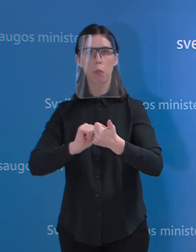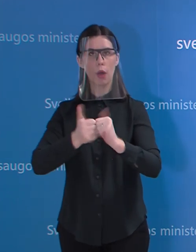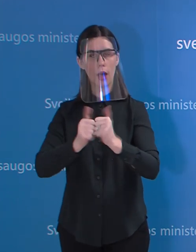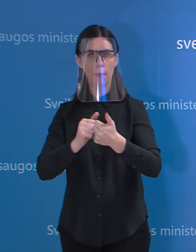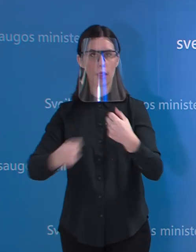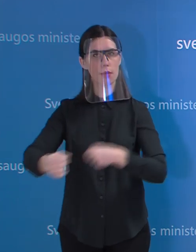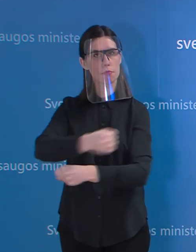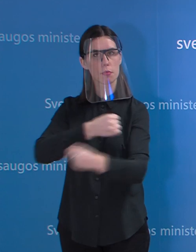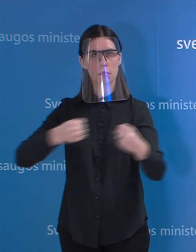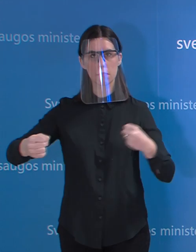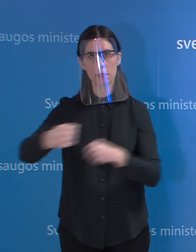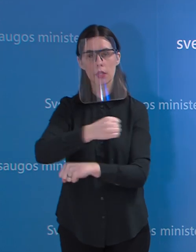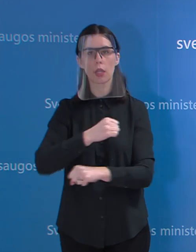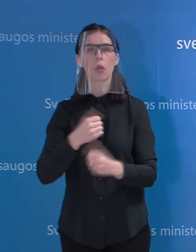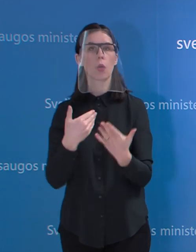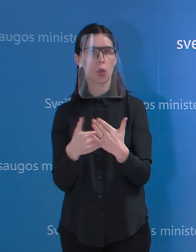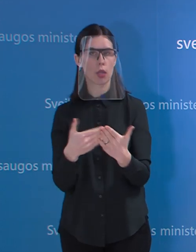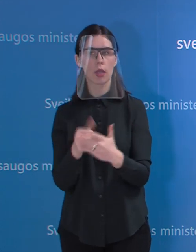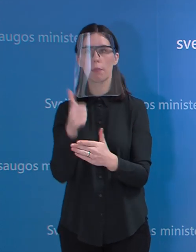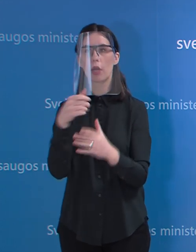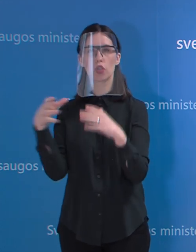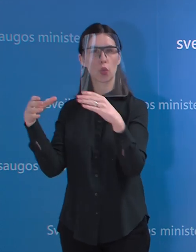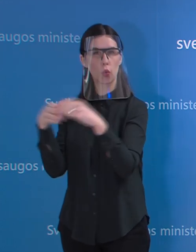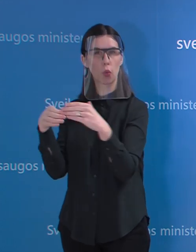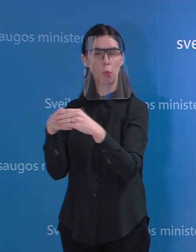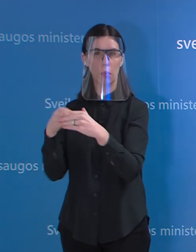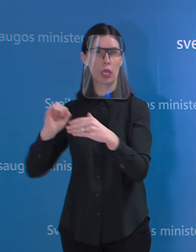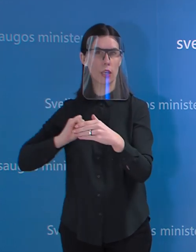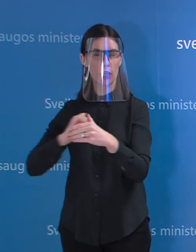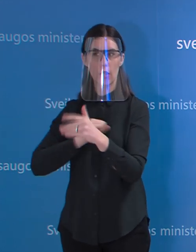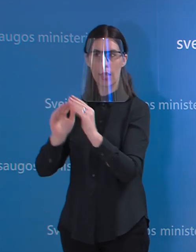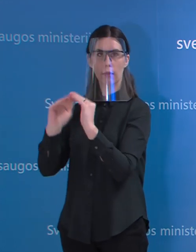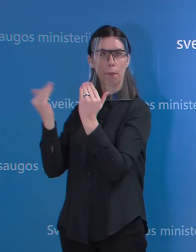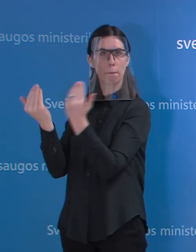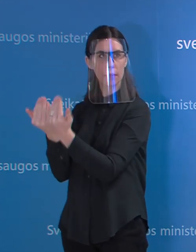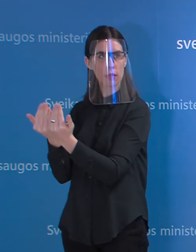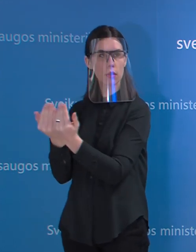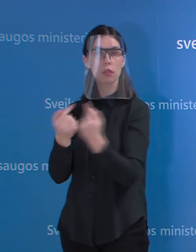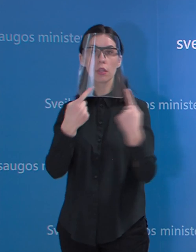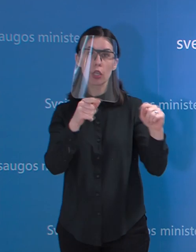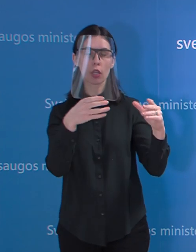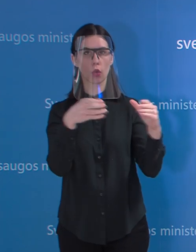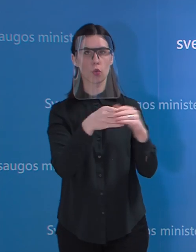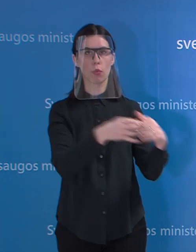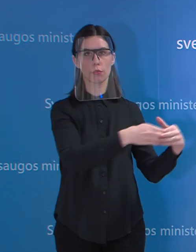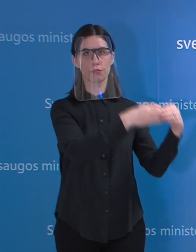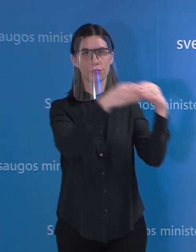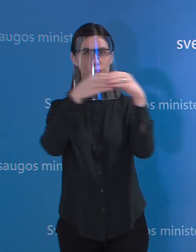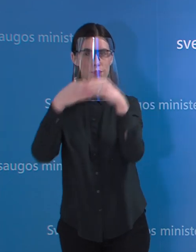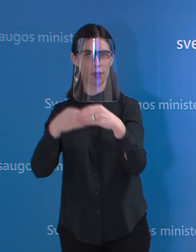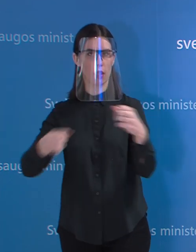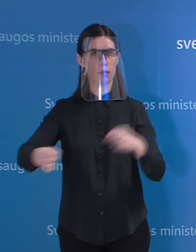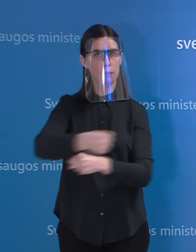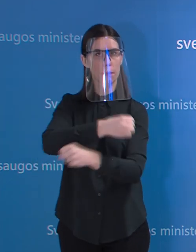mediku arba išėjus izoliuotis turėtų kuo jos pakeisti. Galų galia turi pasiruošti